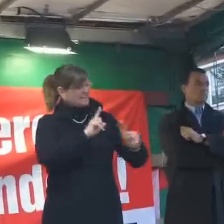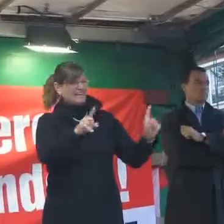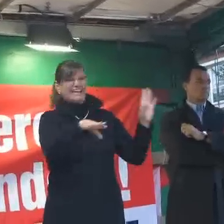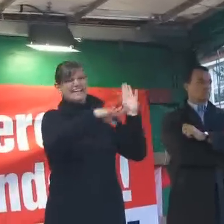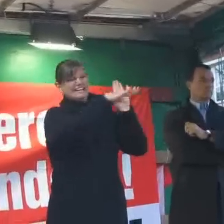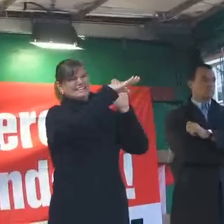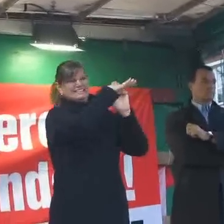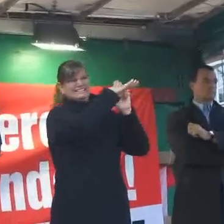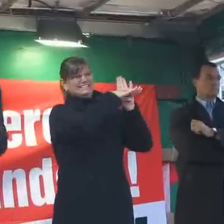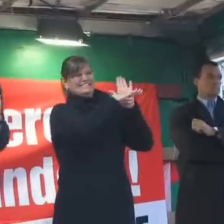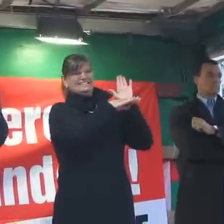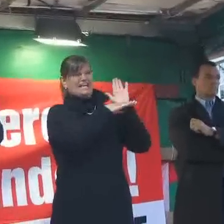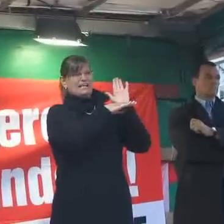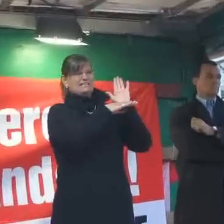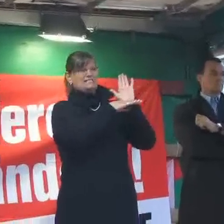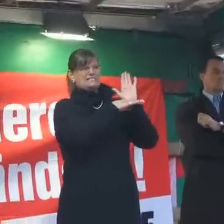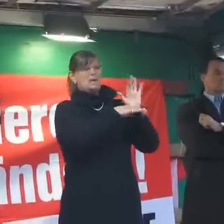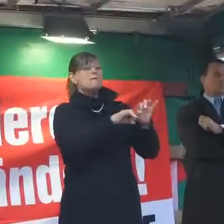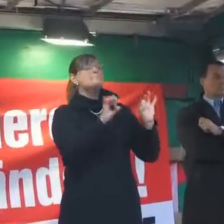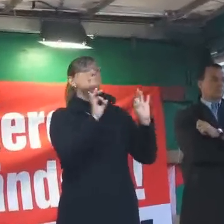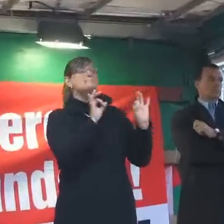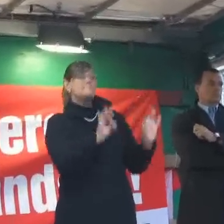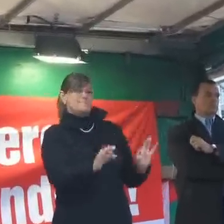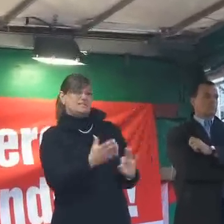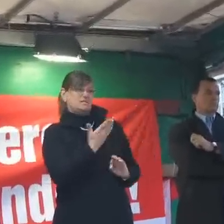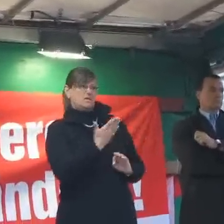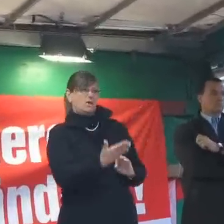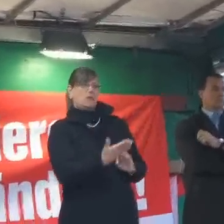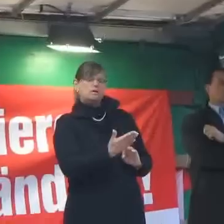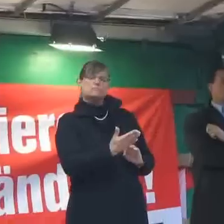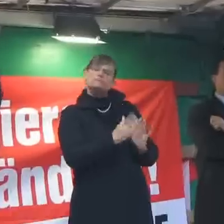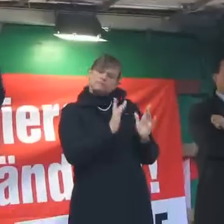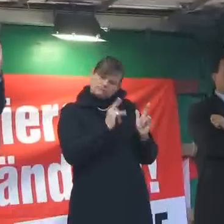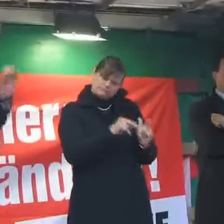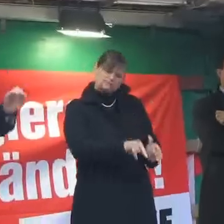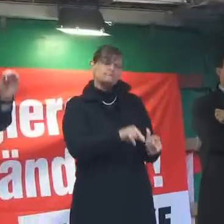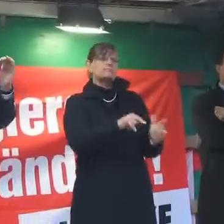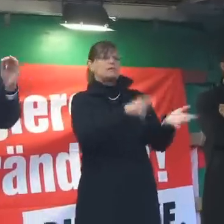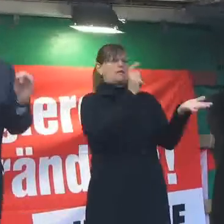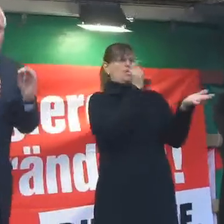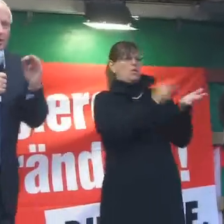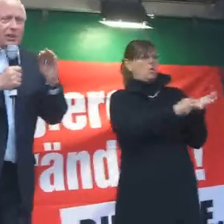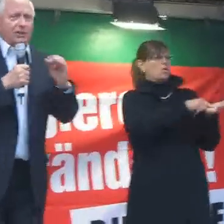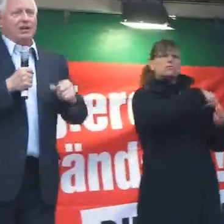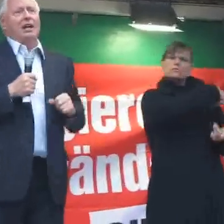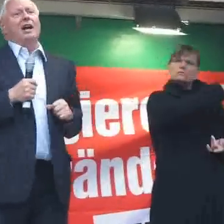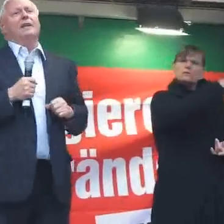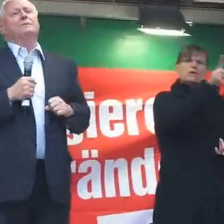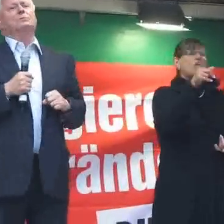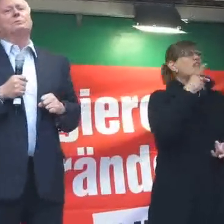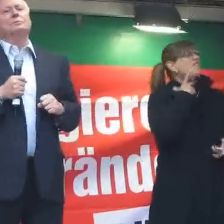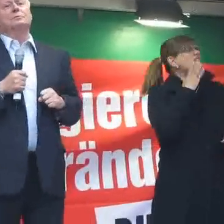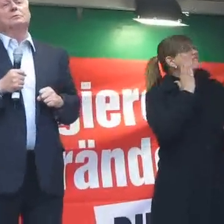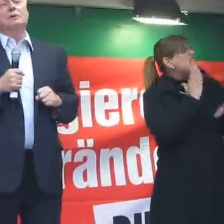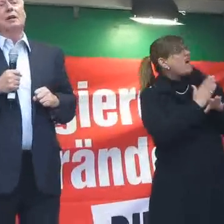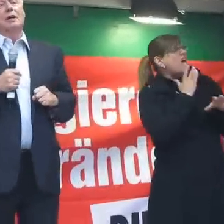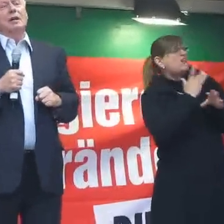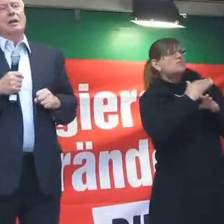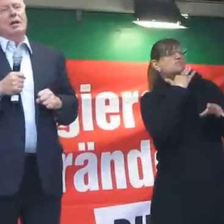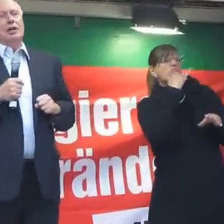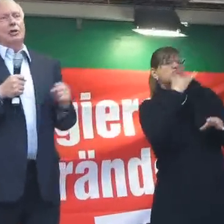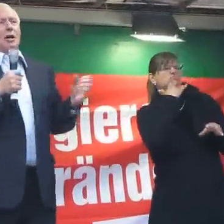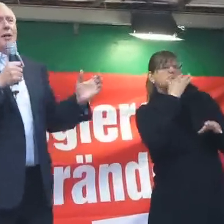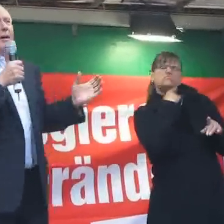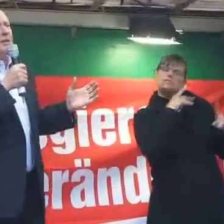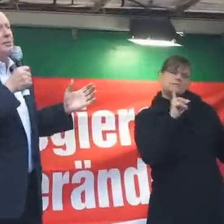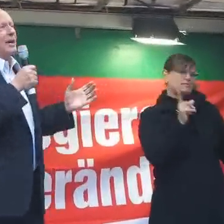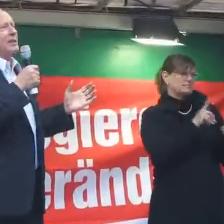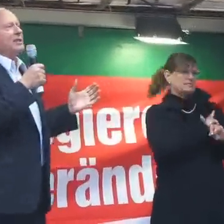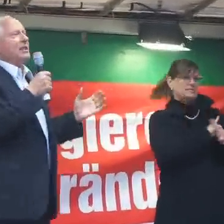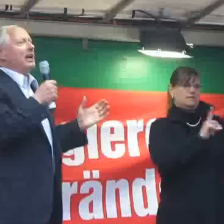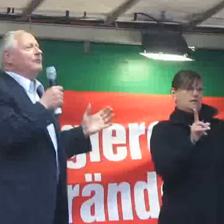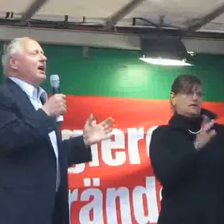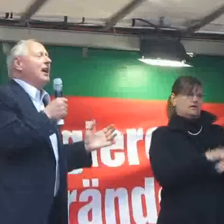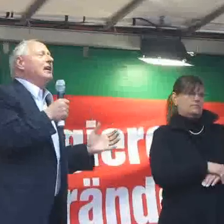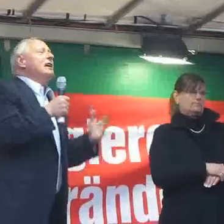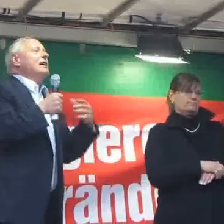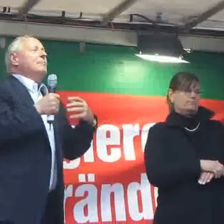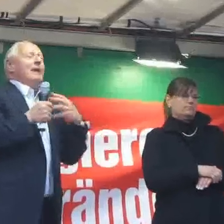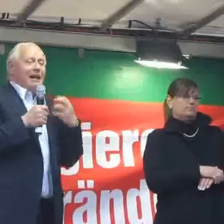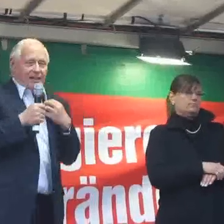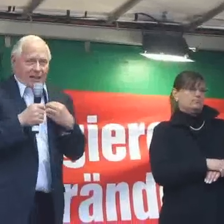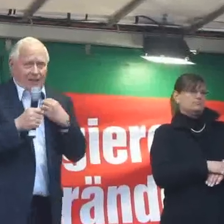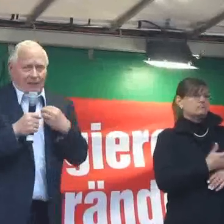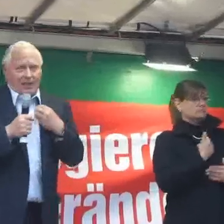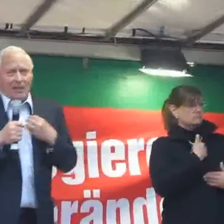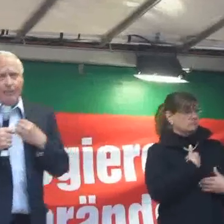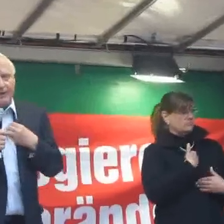Das ist ein weiterer Grund, um Ihnen zu sagen, bitte fallen Sie auf die faulen Sprüche nicht herein. Ich höre manchmal, dass hier etwa